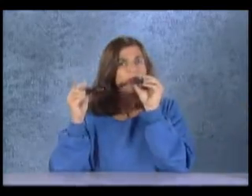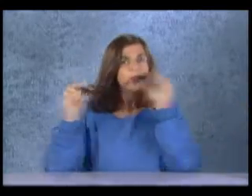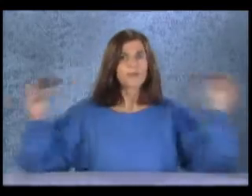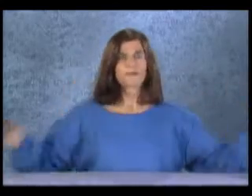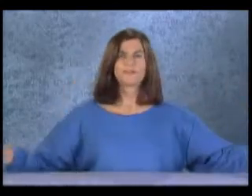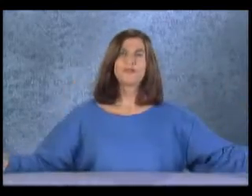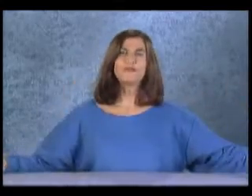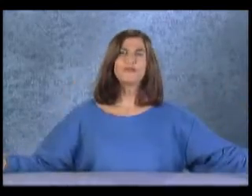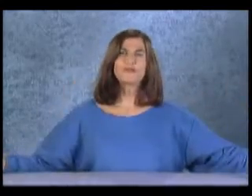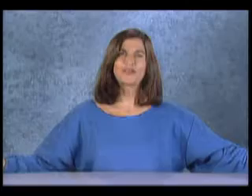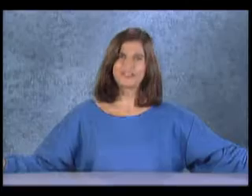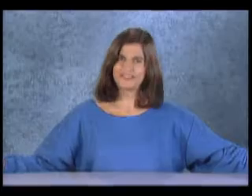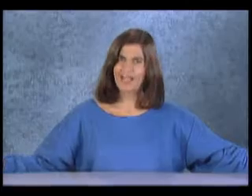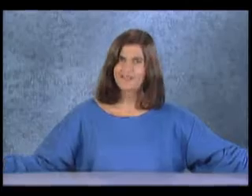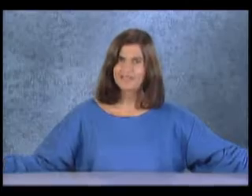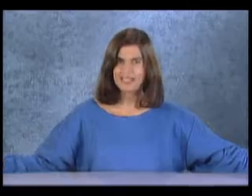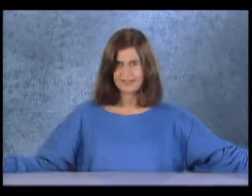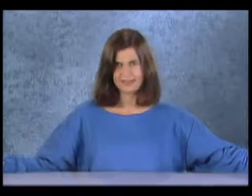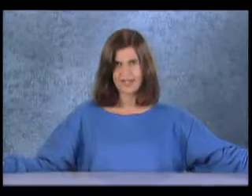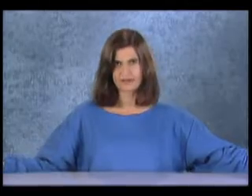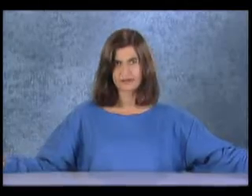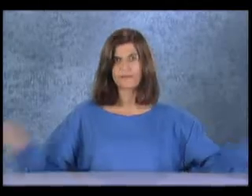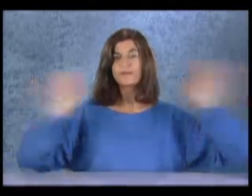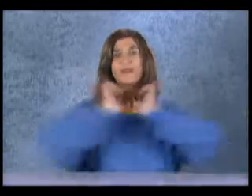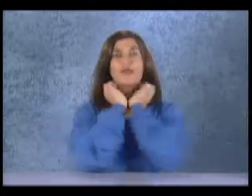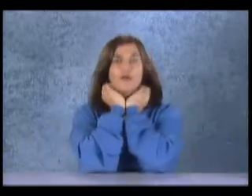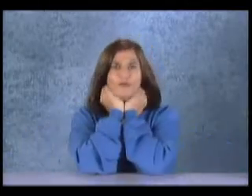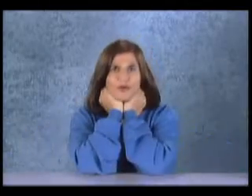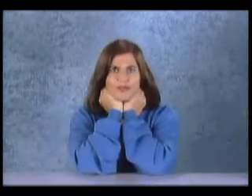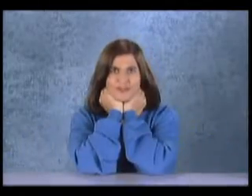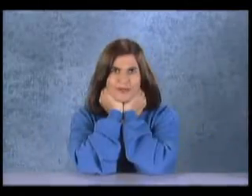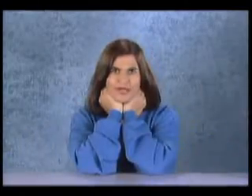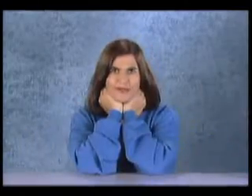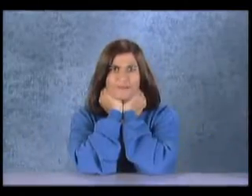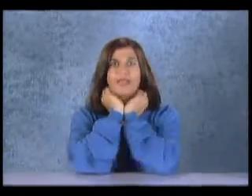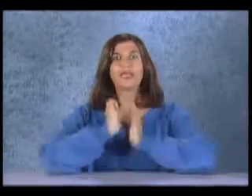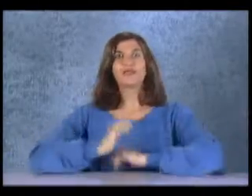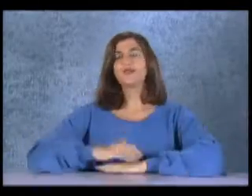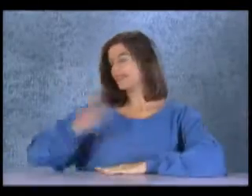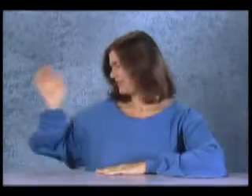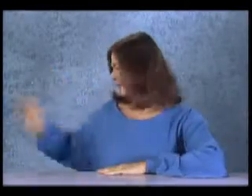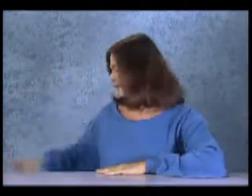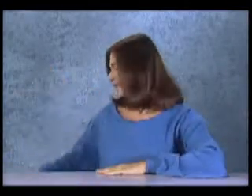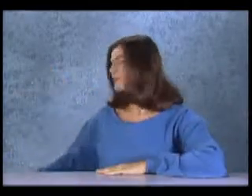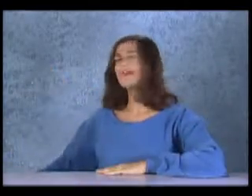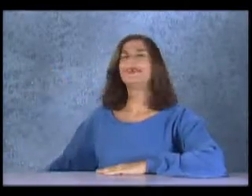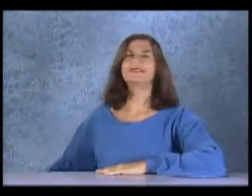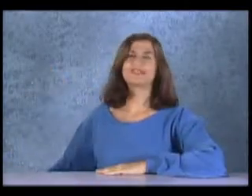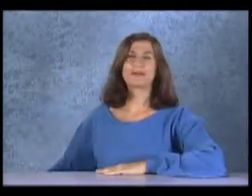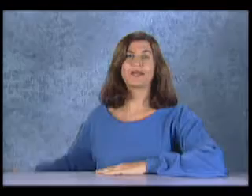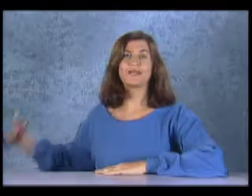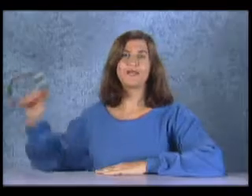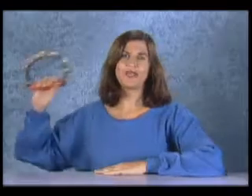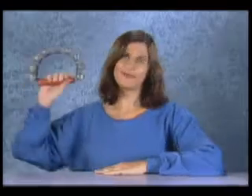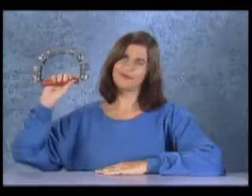E o Boto cantava e encantava. Uma noite, porém, ele conheceu uma índia chamada Moema